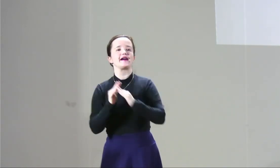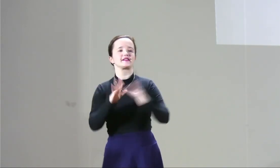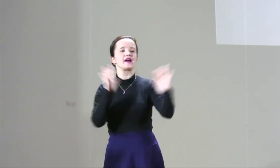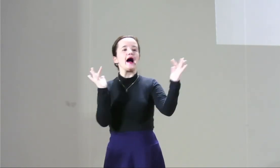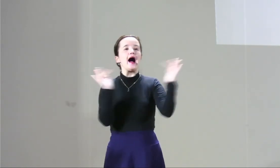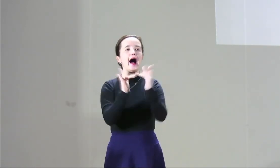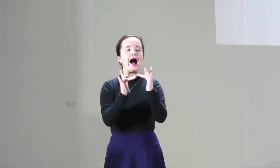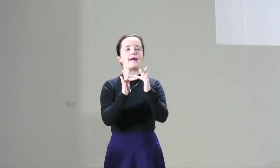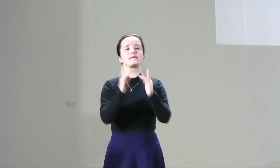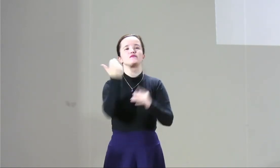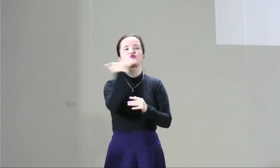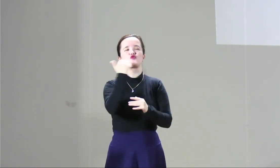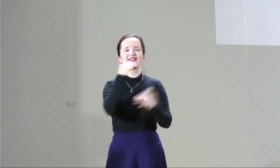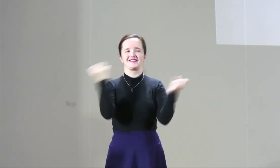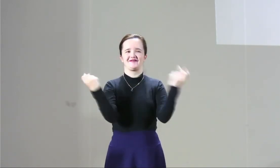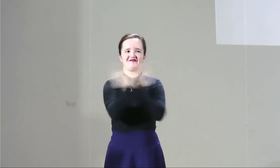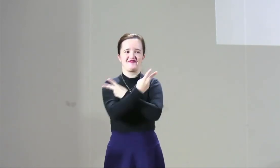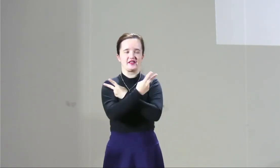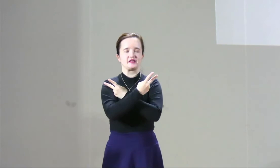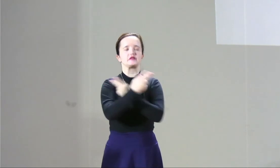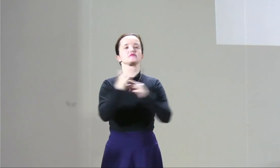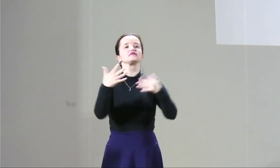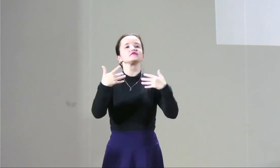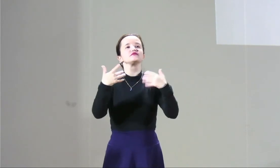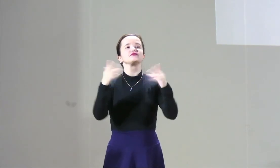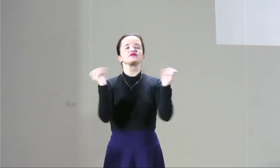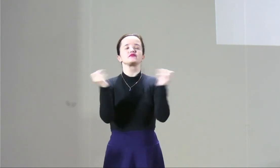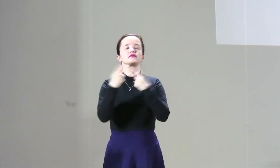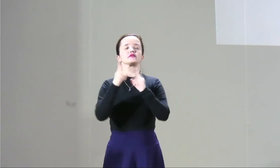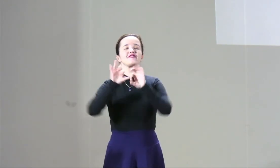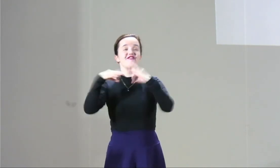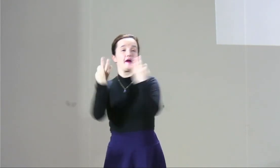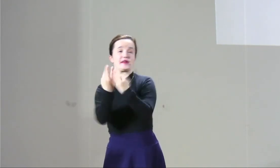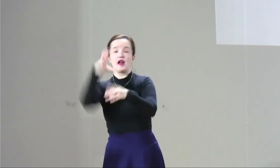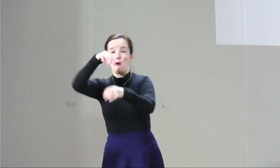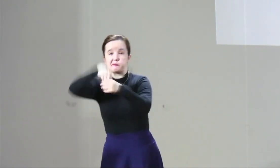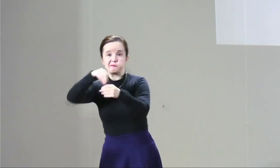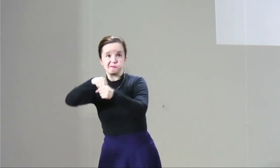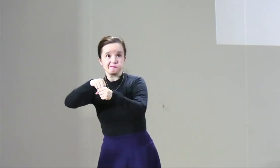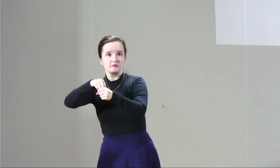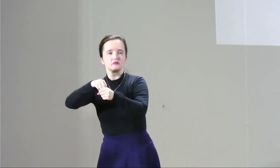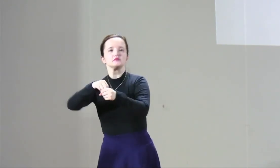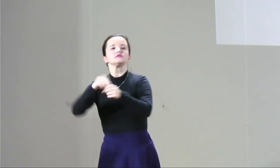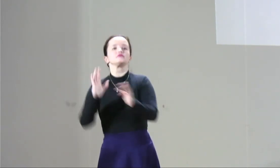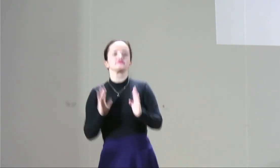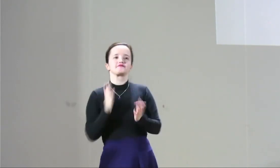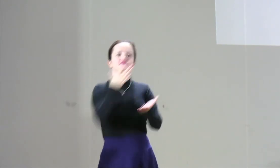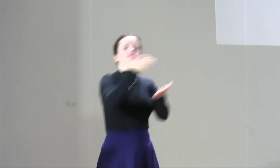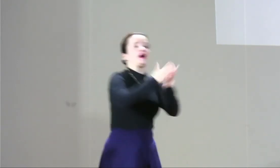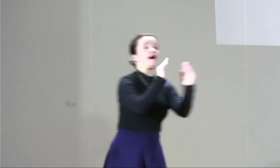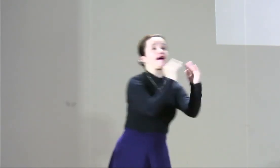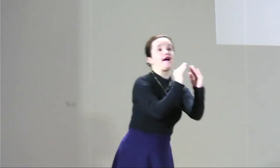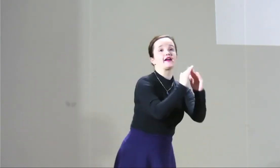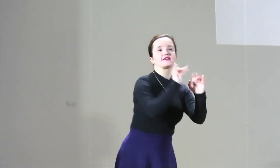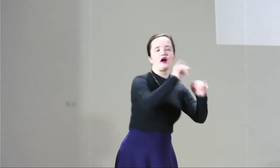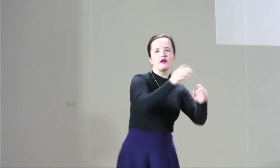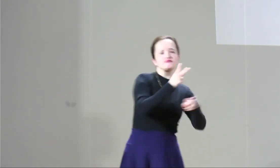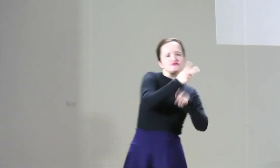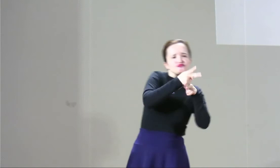también adicionalmente hay que pensar en las violencias que viven las mujeres propias al interior de sus casas la